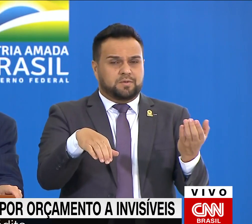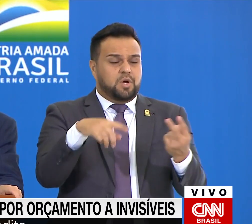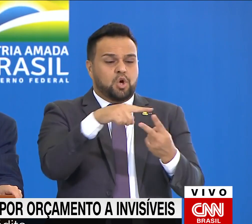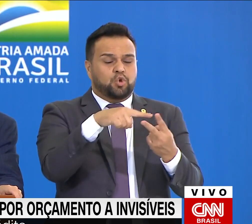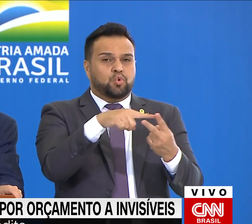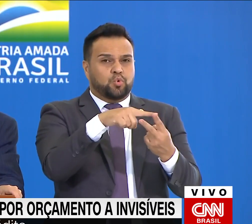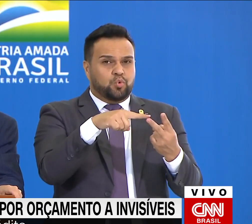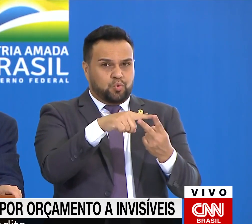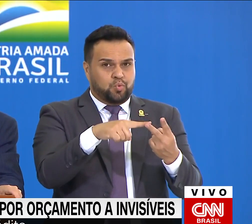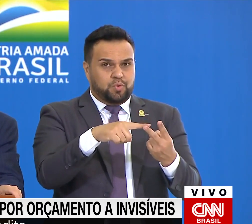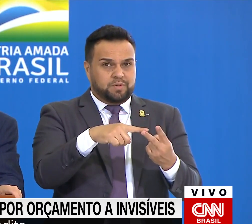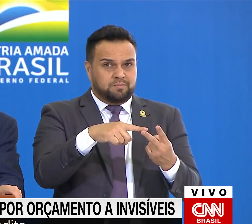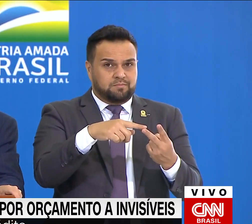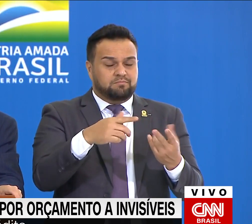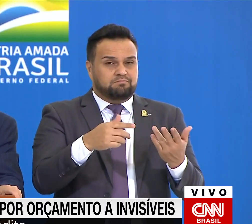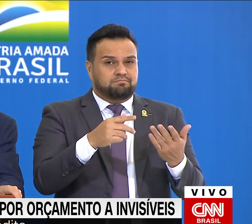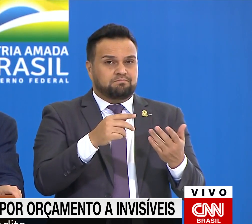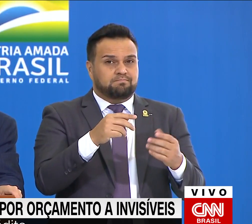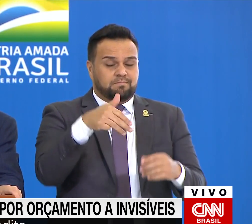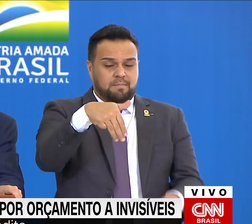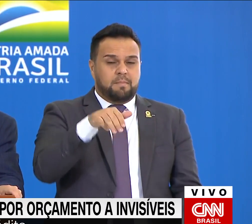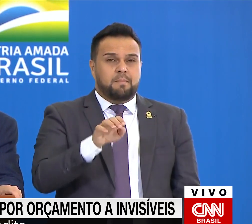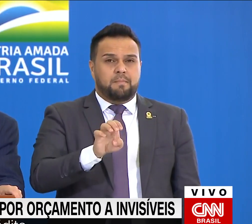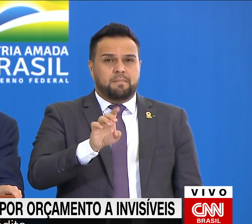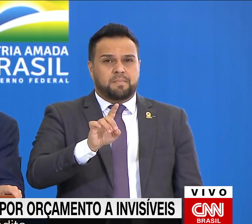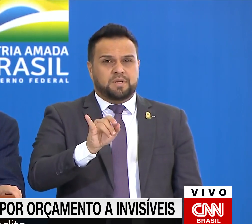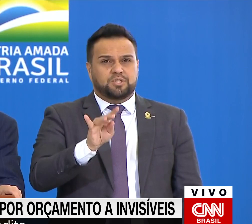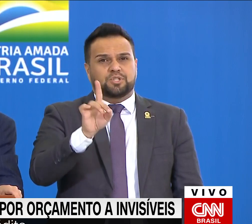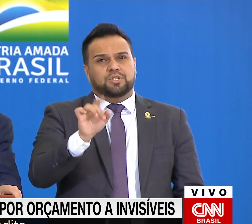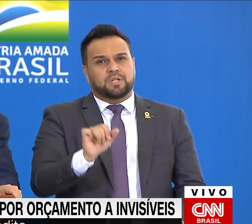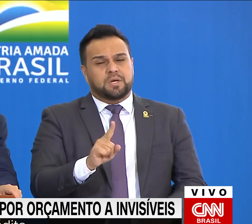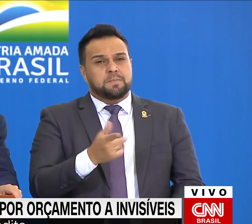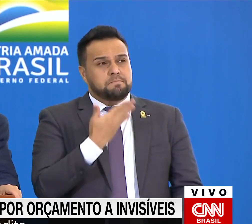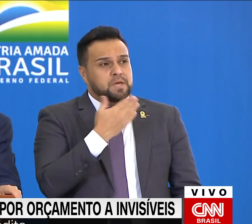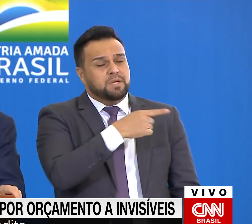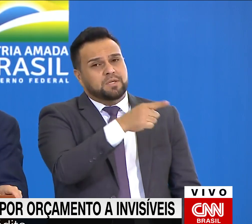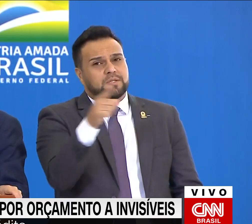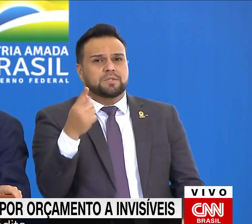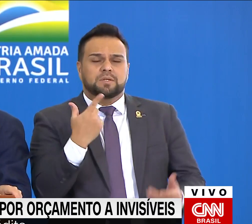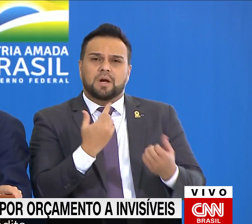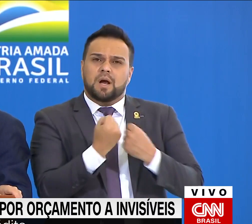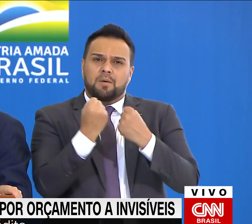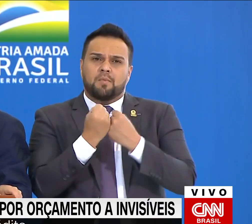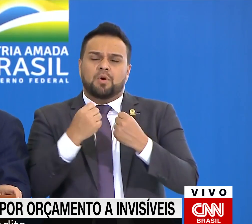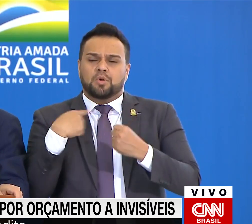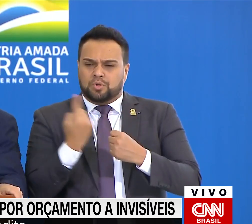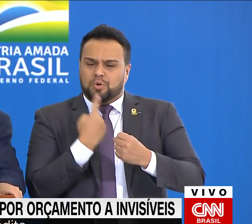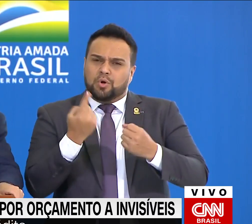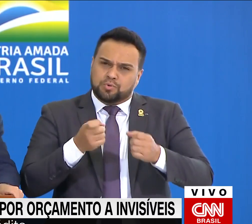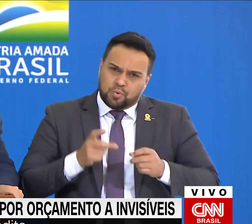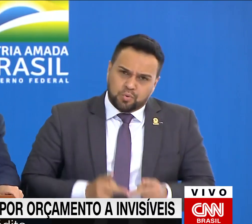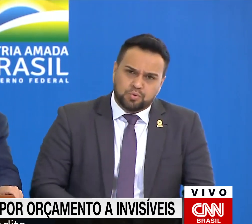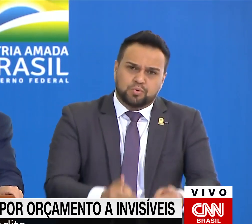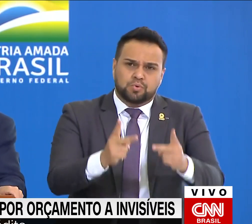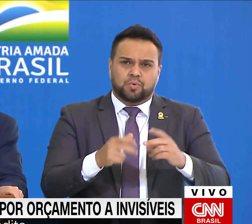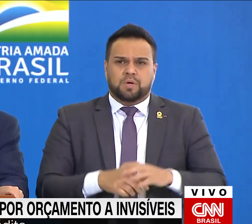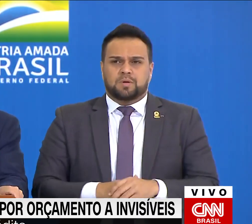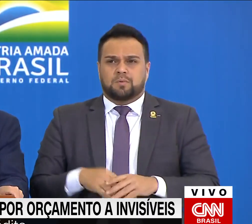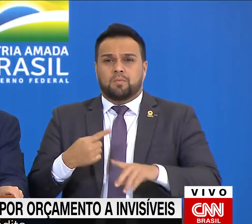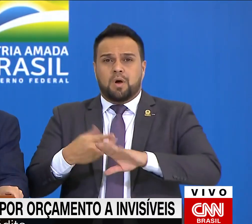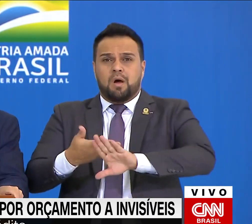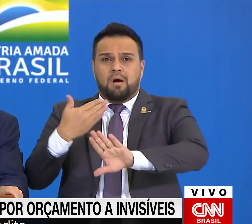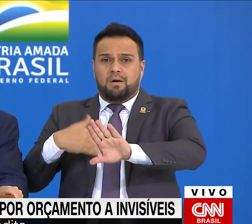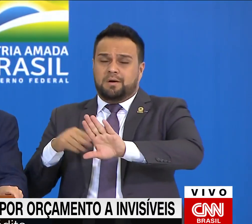medidas estão no Congresso. E nós pedimos apoio para que sigamos com o nosso duplo compromisso, como sempre estabelecido pelo presidente.